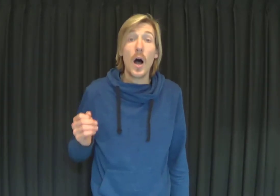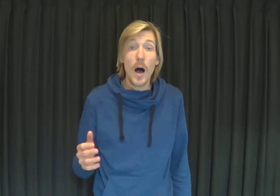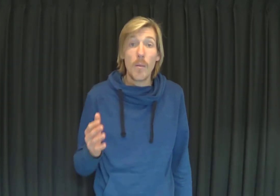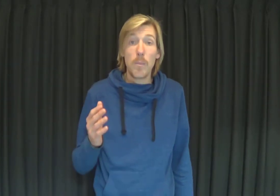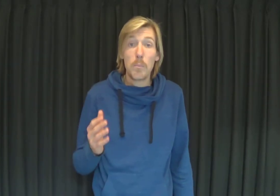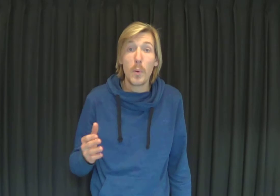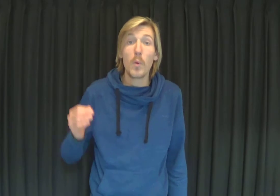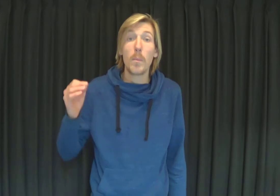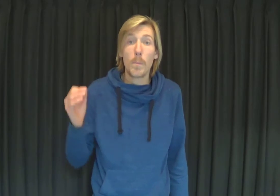TUNE,